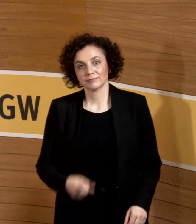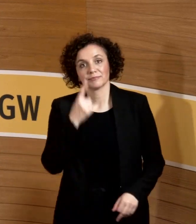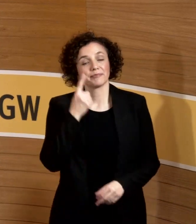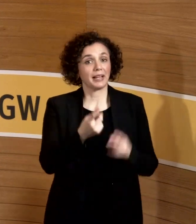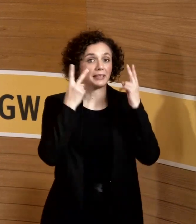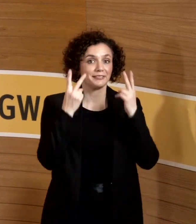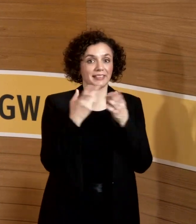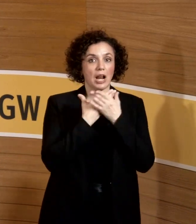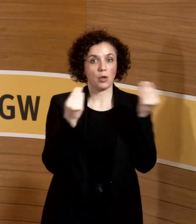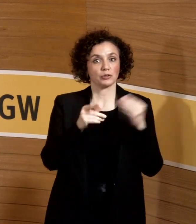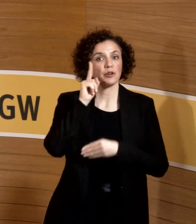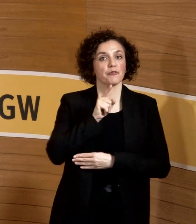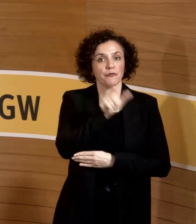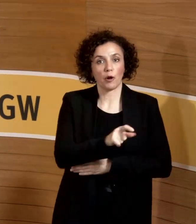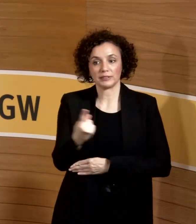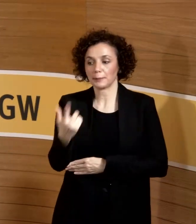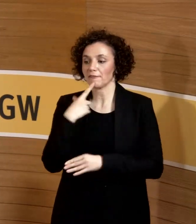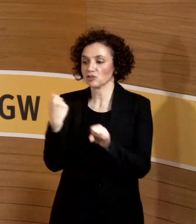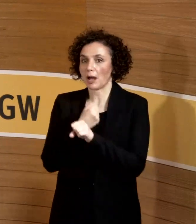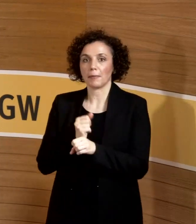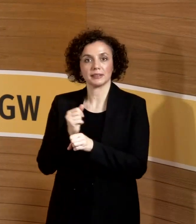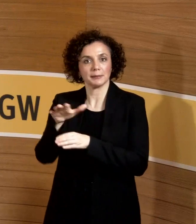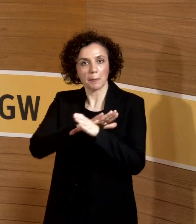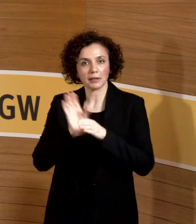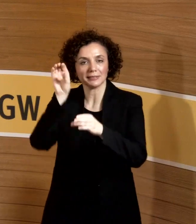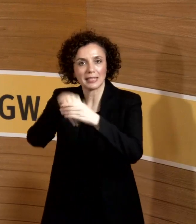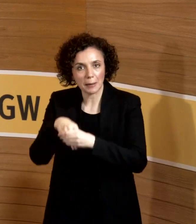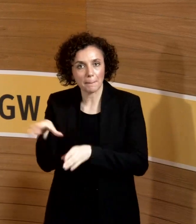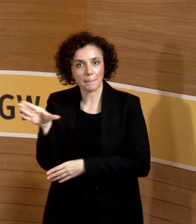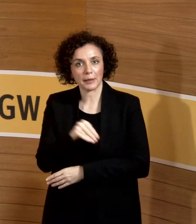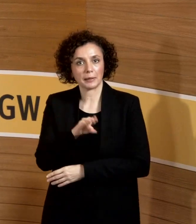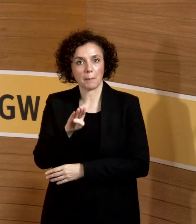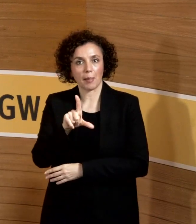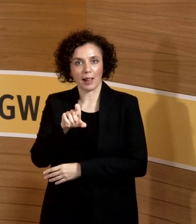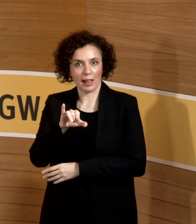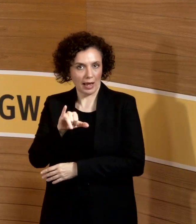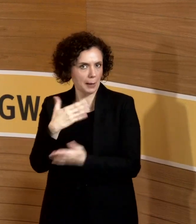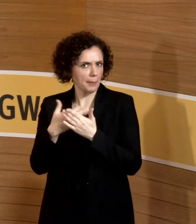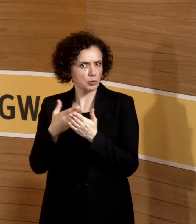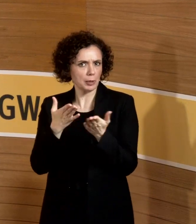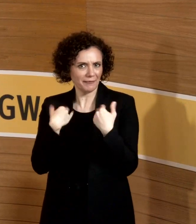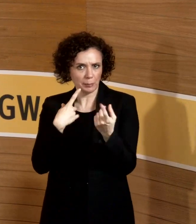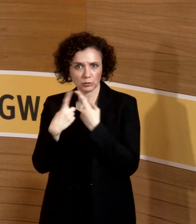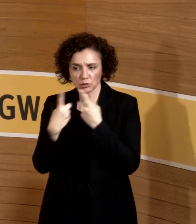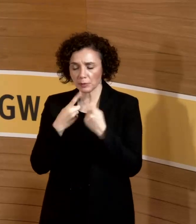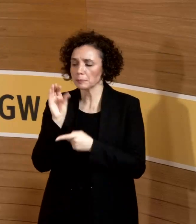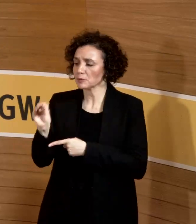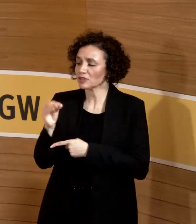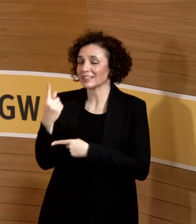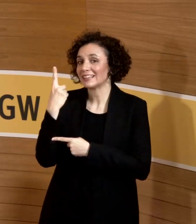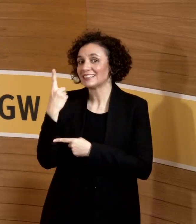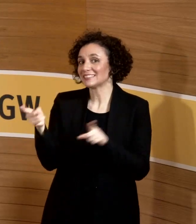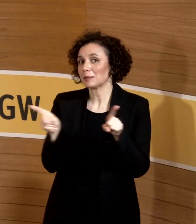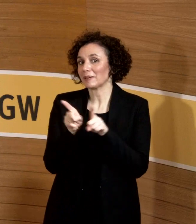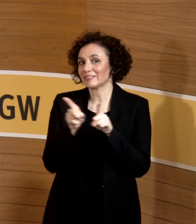Bewerbungsgespräch zu sagen, also hör zu, du wirst hier mit Blei arbeiten. Du wirst aufgrund der Arbeitsschutzvorgabe niemals selber gefährdet